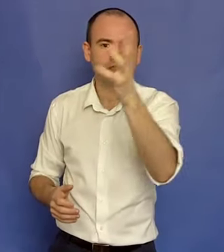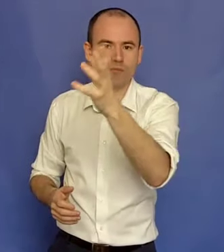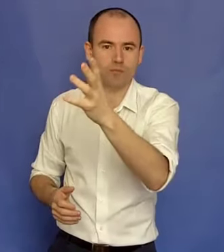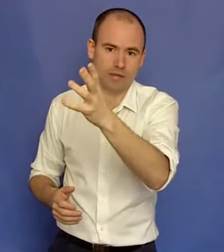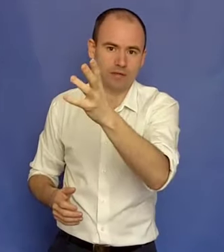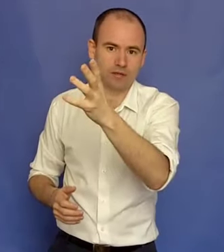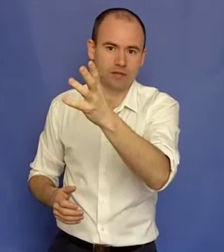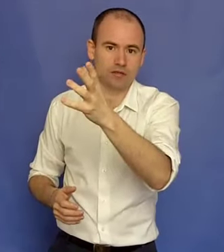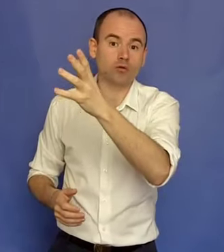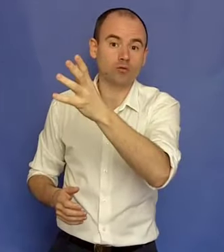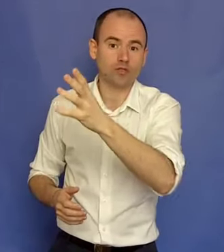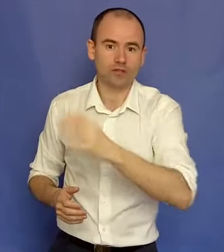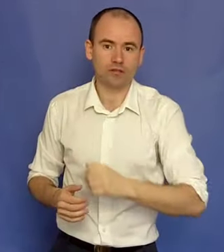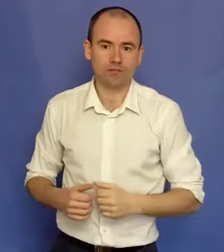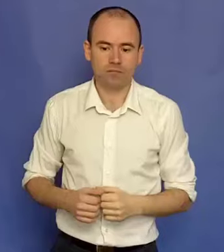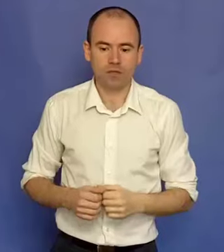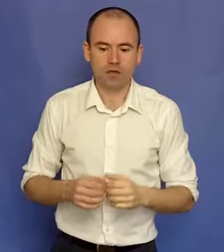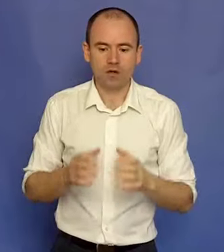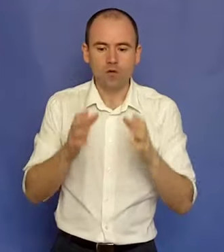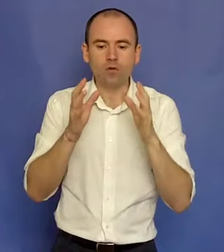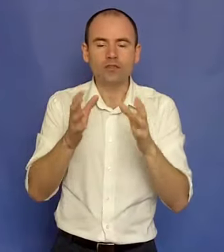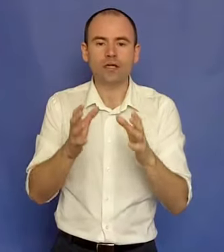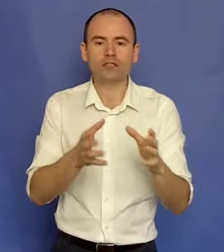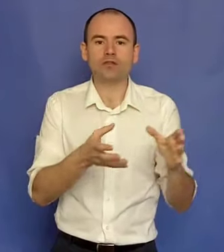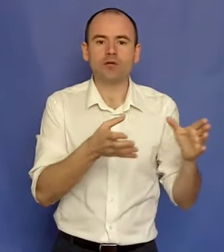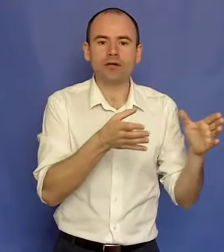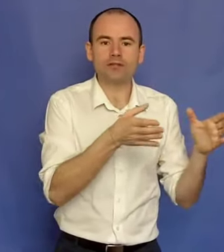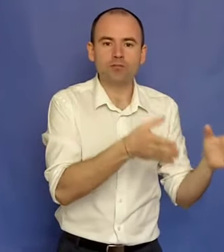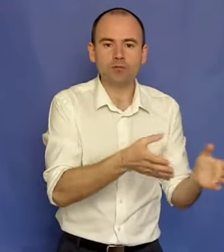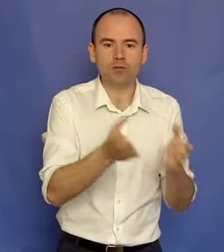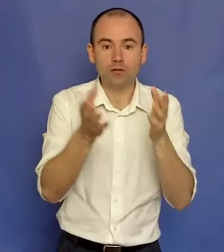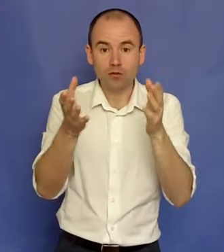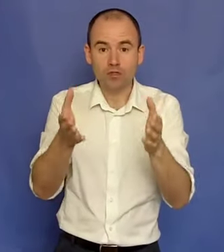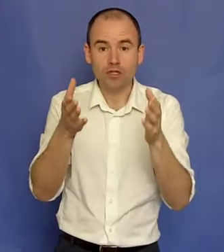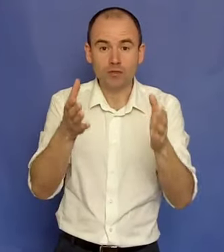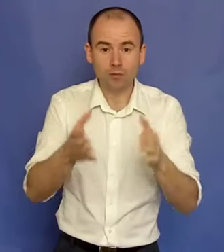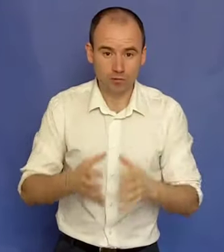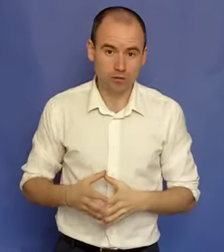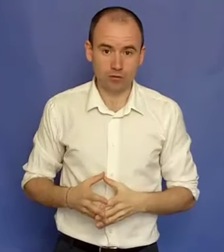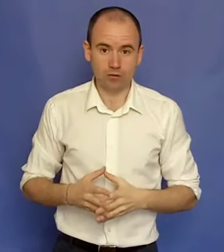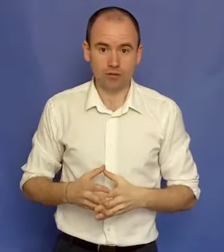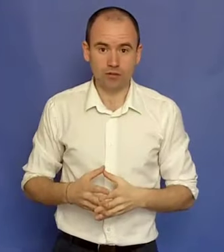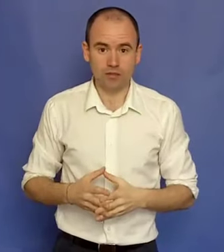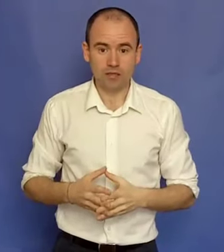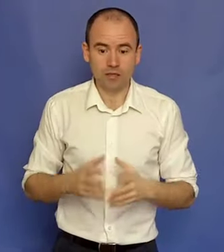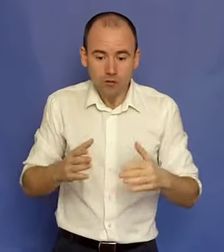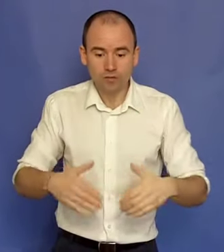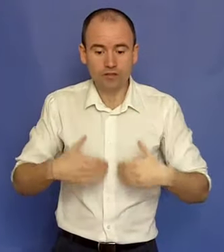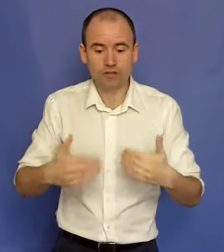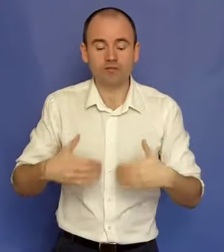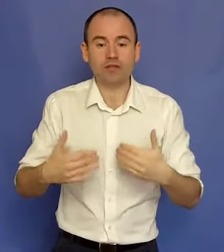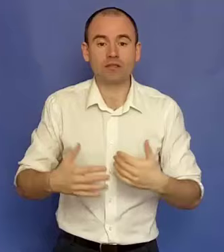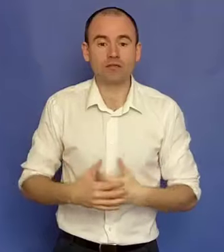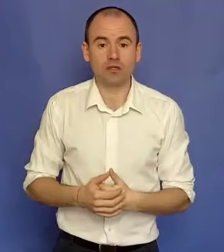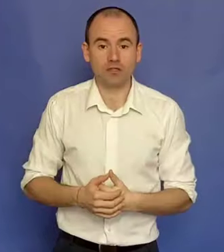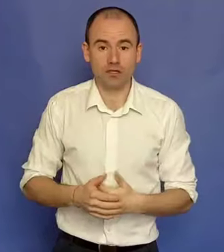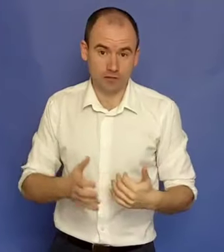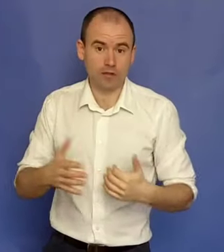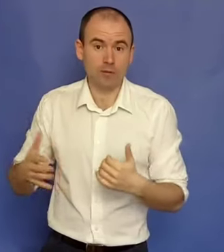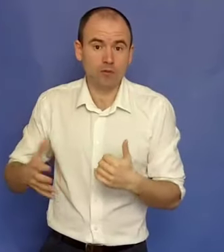deja bani și au succes. Uite-te la ce făceau eu la început, pentru că tu ești la început în momentul ăsta. Dacă tu vrei să schimbi viața ta financiară și să faci mai